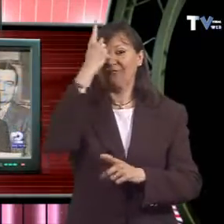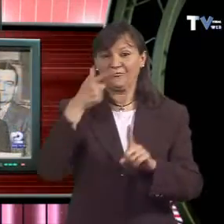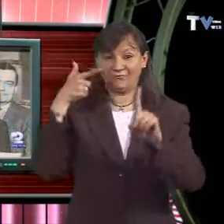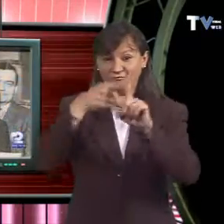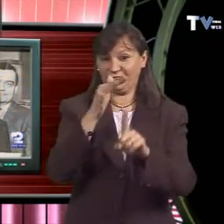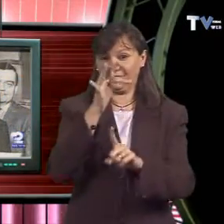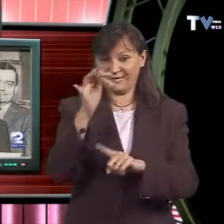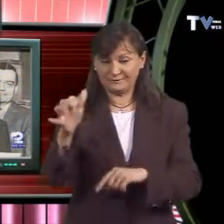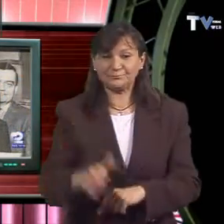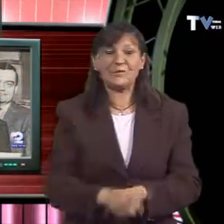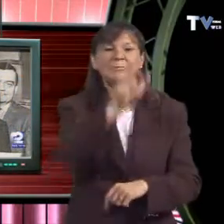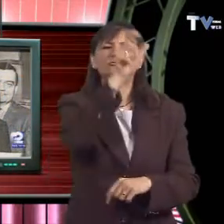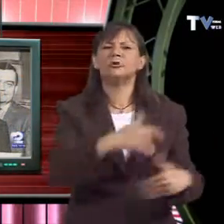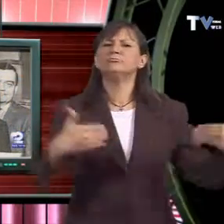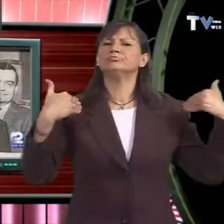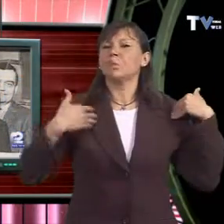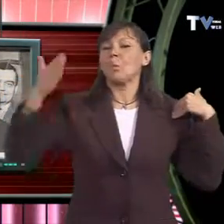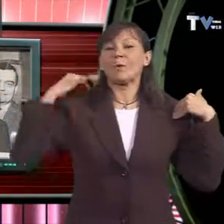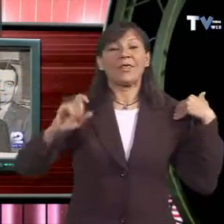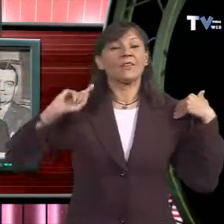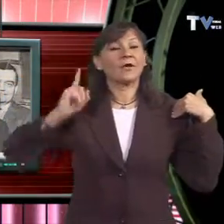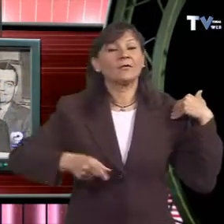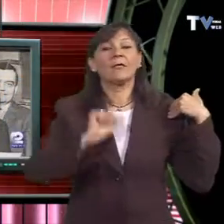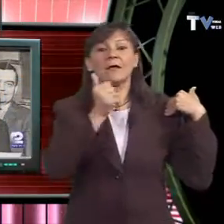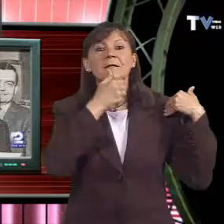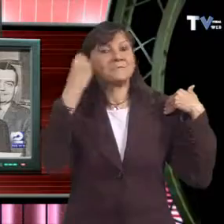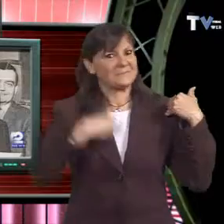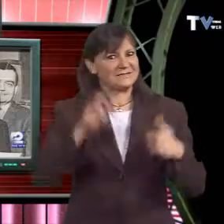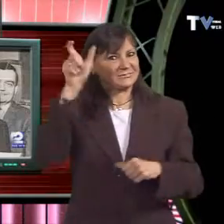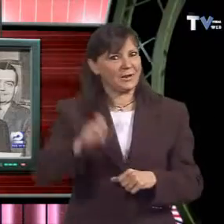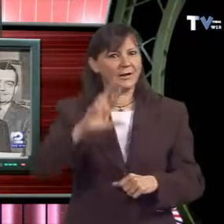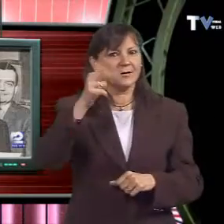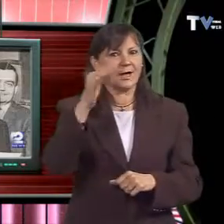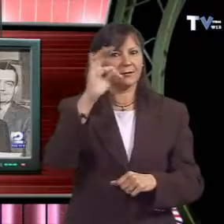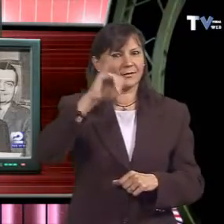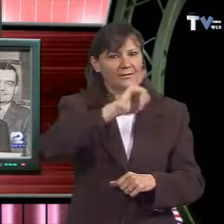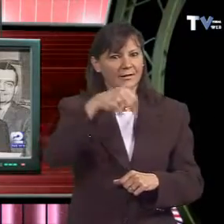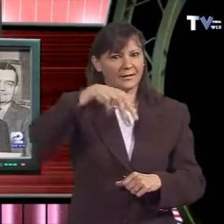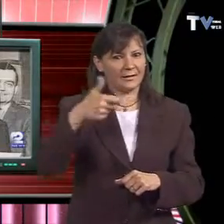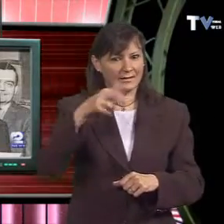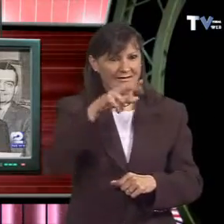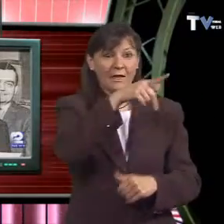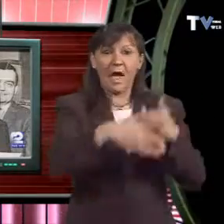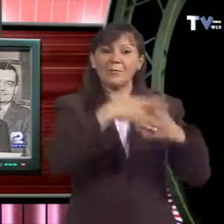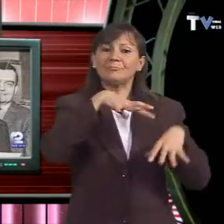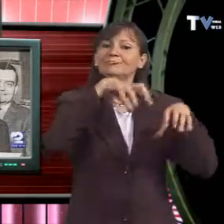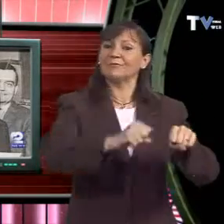públics ara duren un judici contra l'Arxidioses i de Miloukia. El cas de